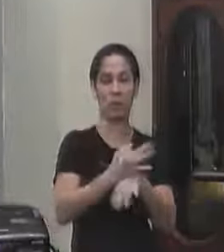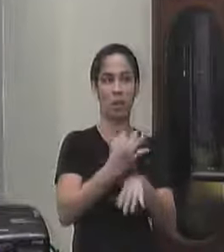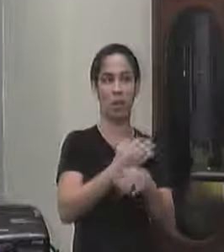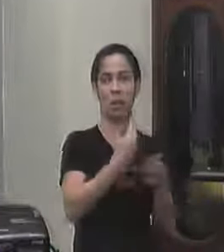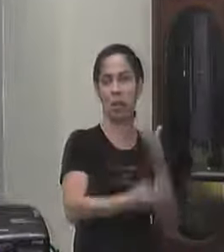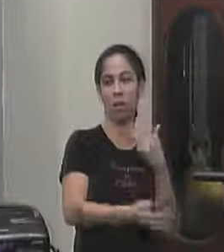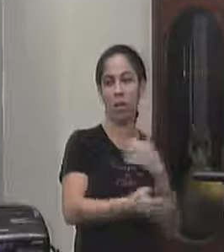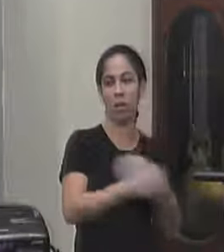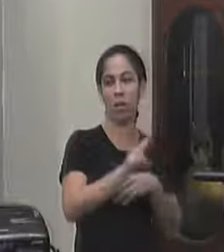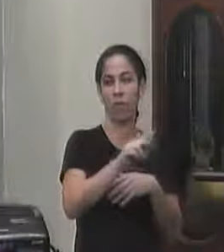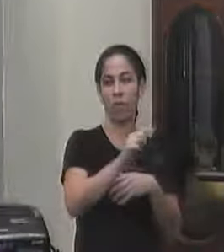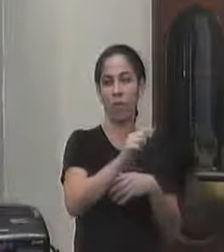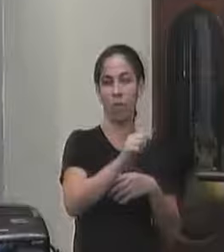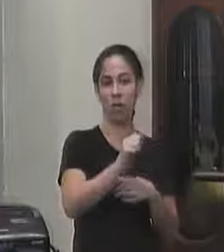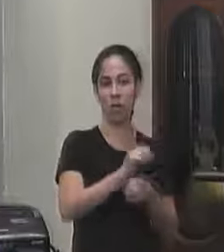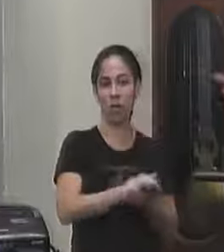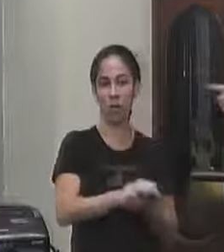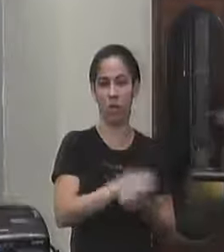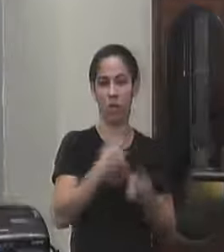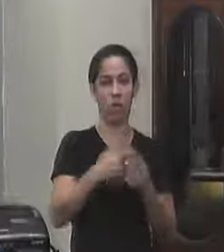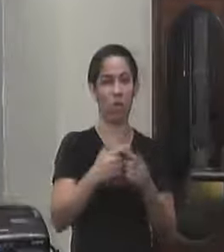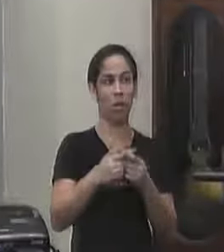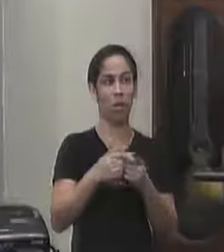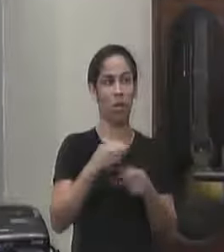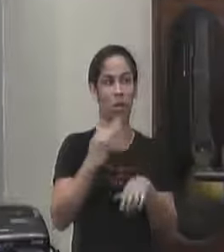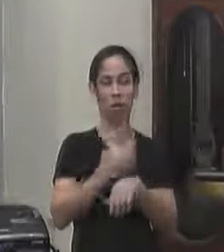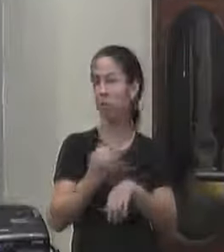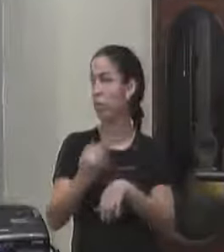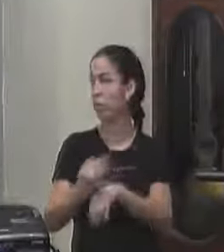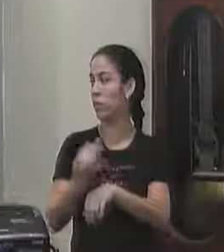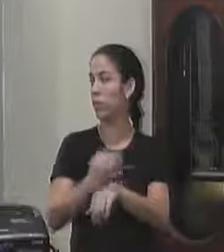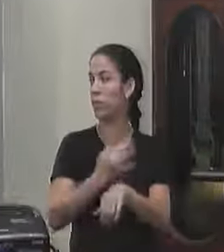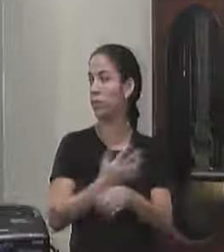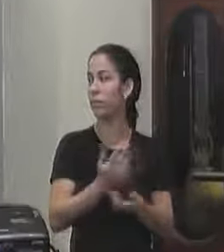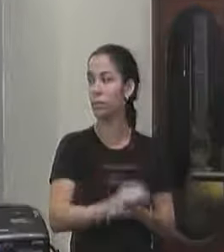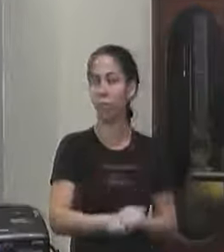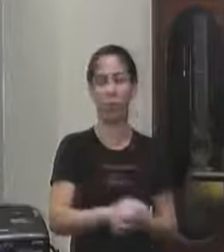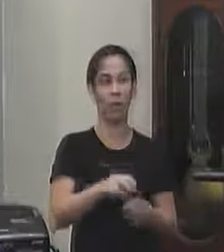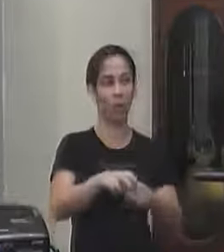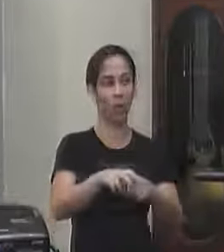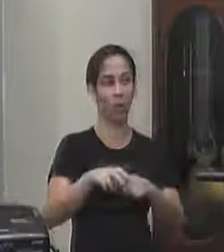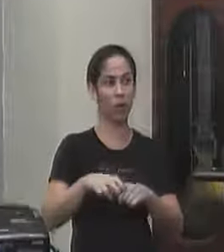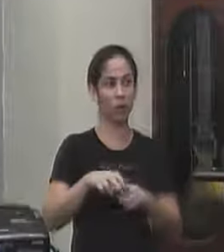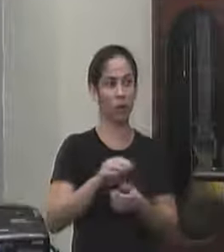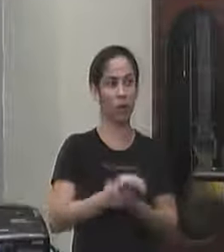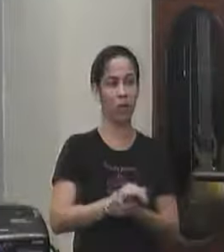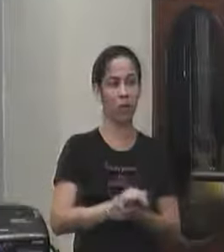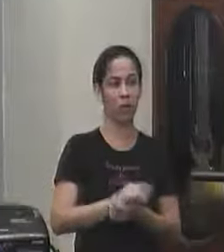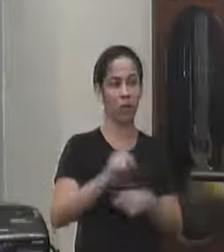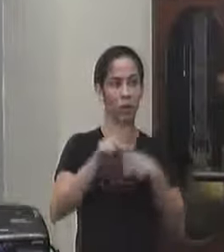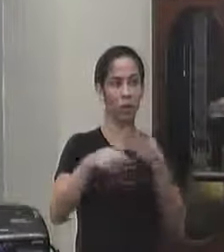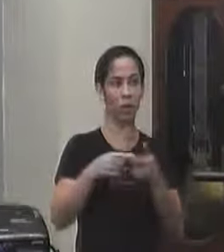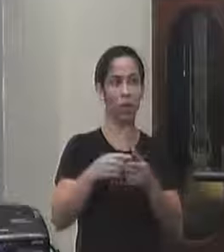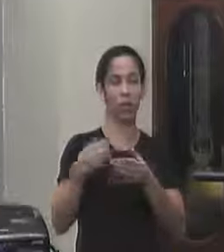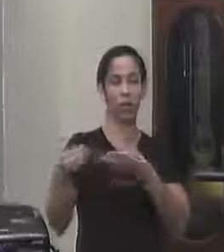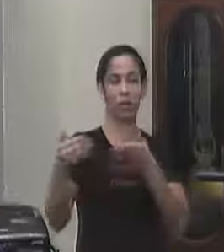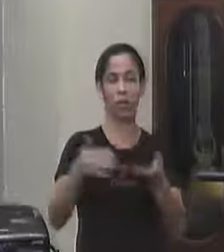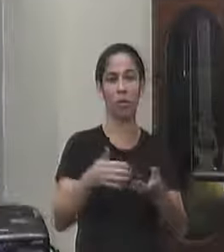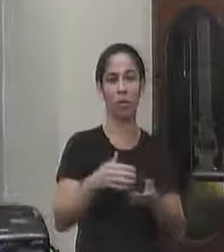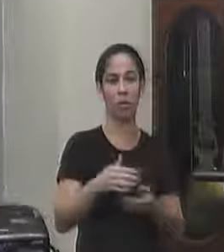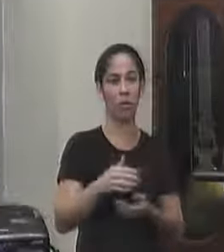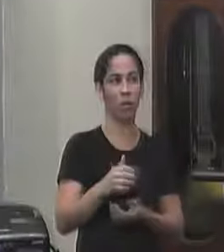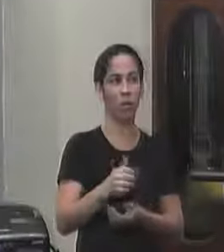perdido a vaga na creche pelo quantitativo de faltas então por isso que eu posterior a chegada da